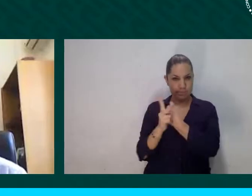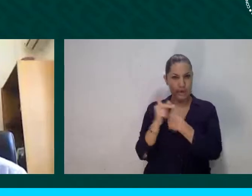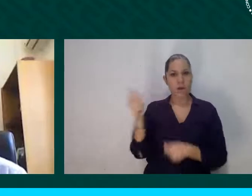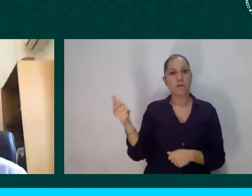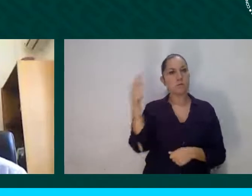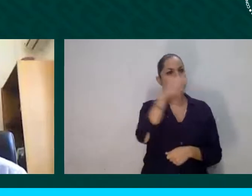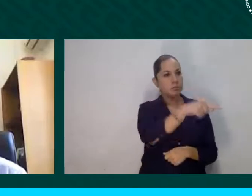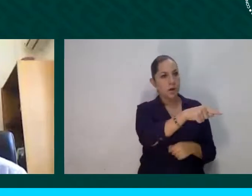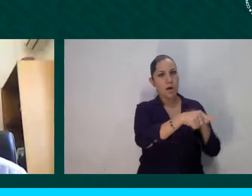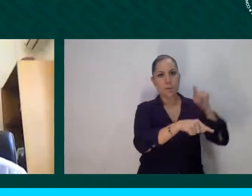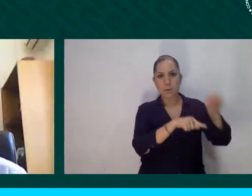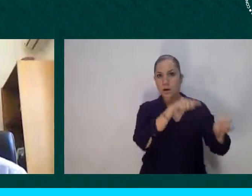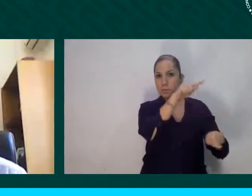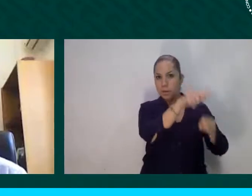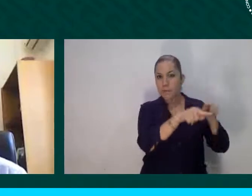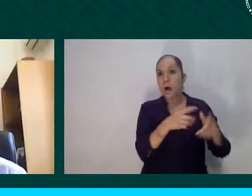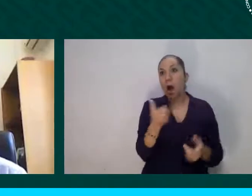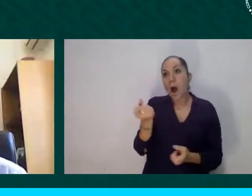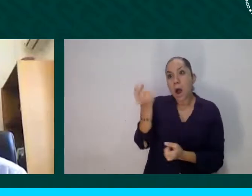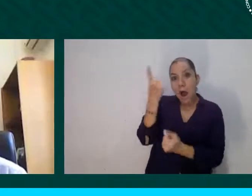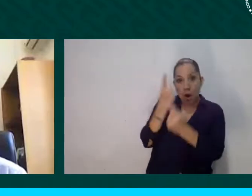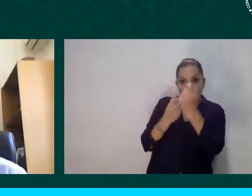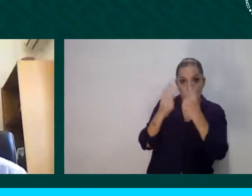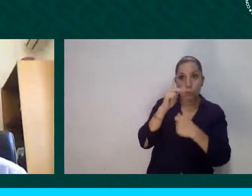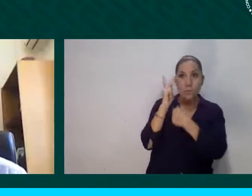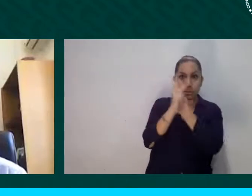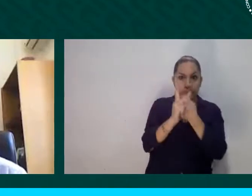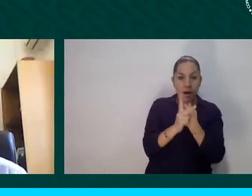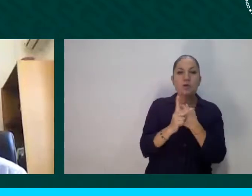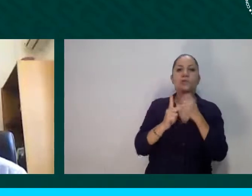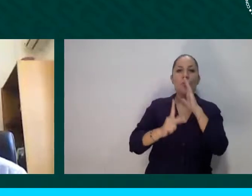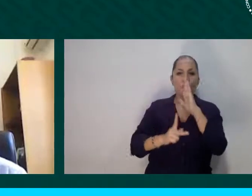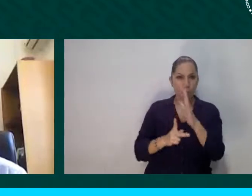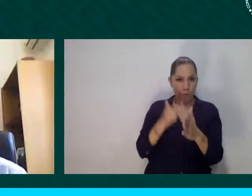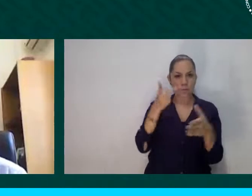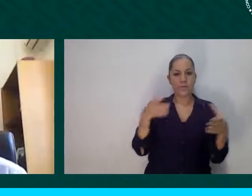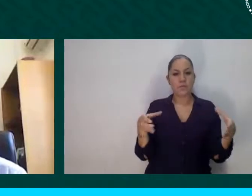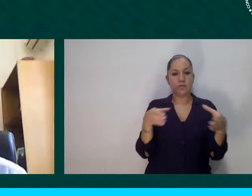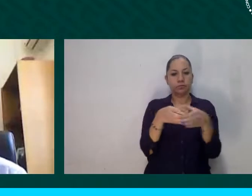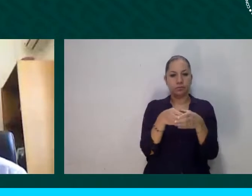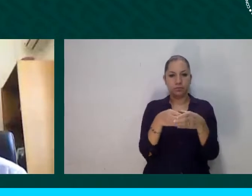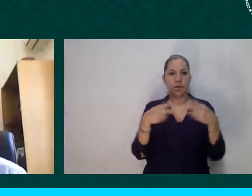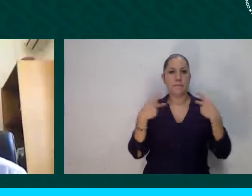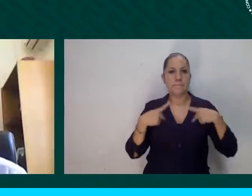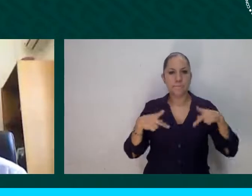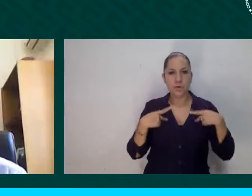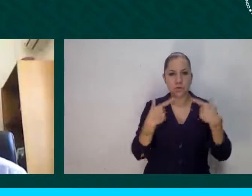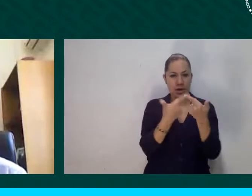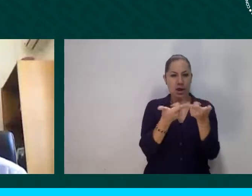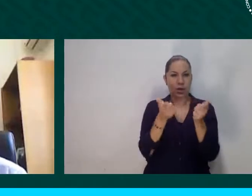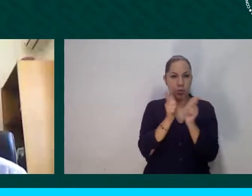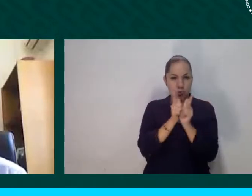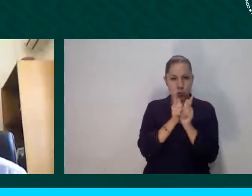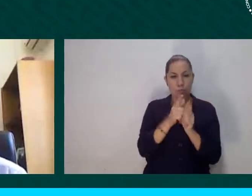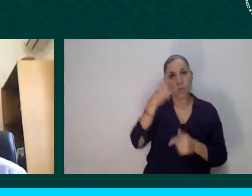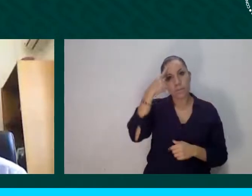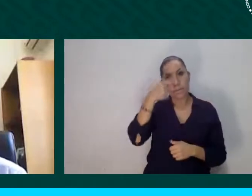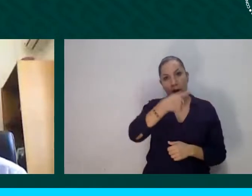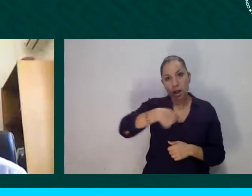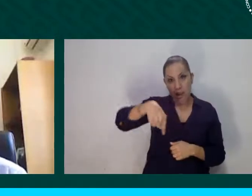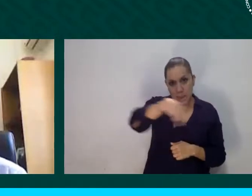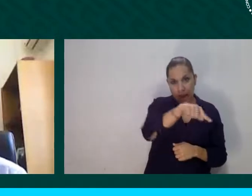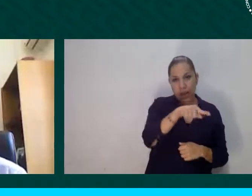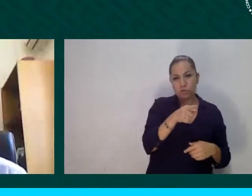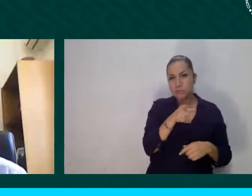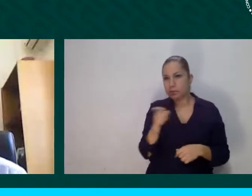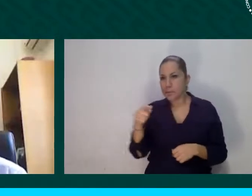caravanas de personas migrantes, sobre todo en el norte de Centroamérica. Por eso